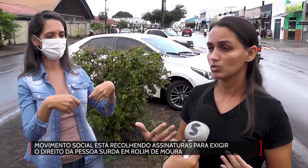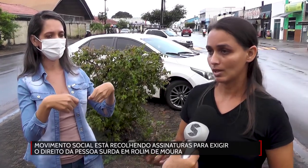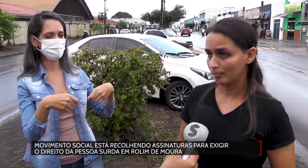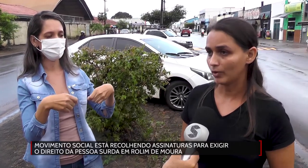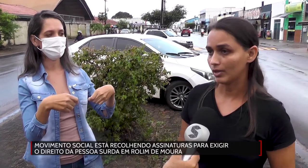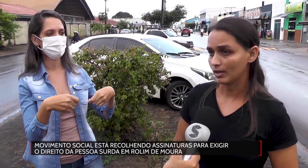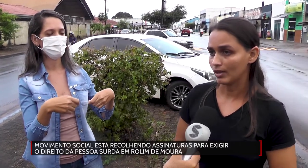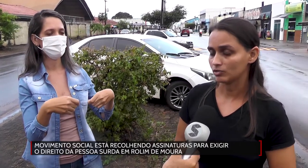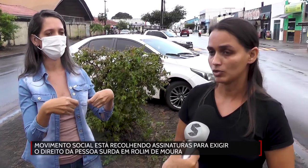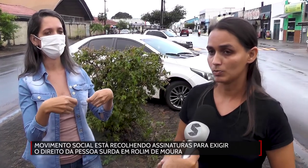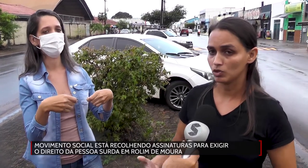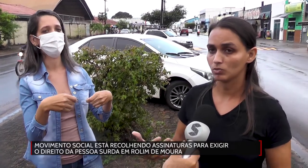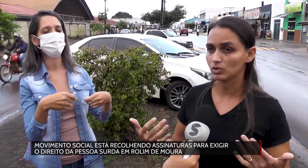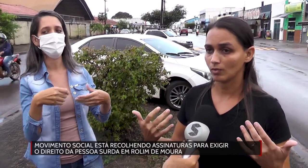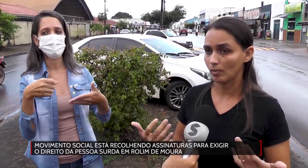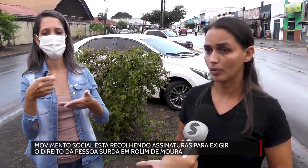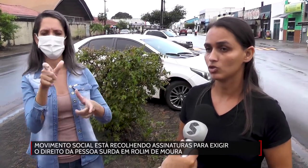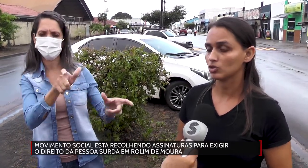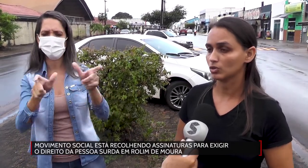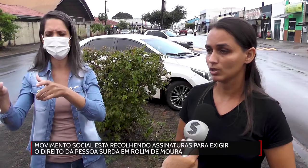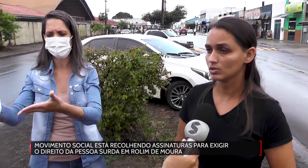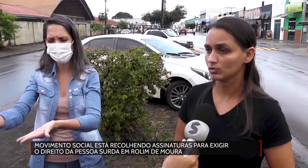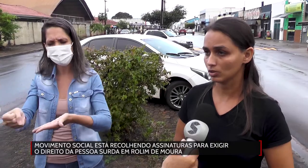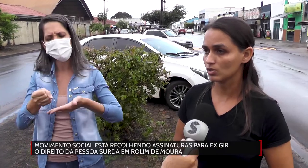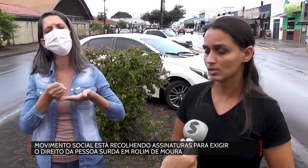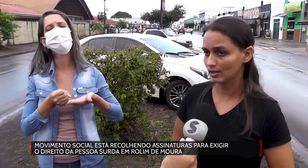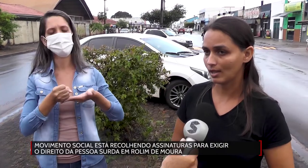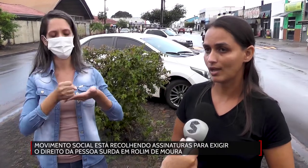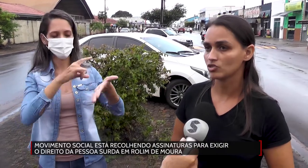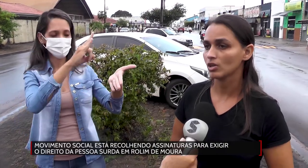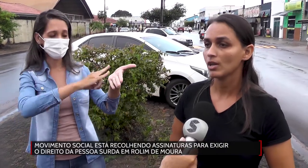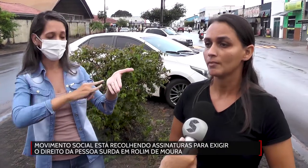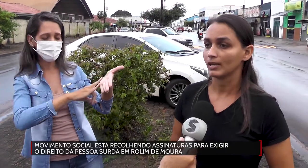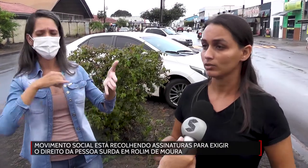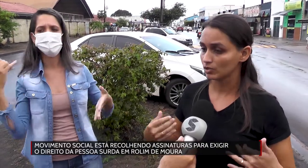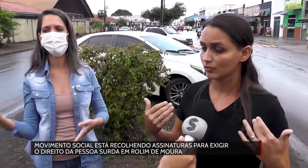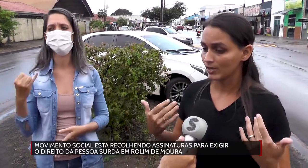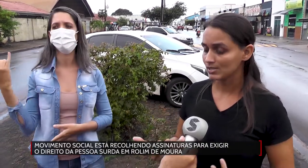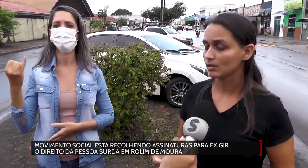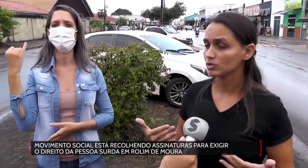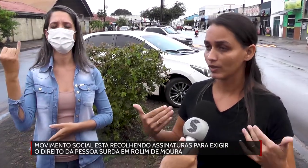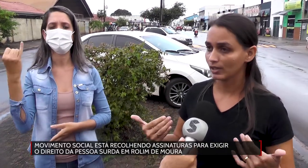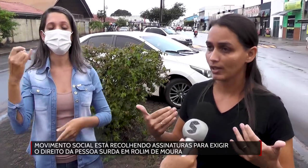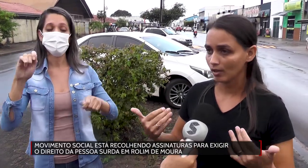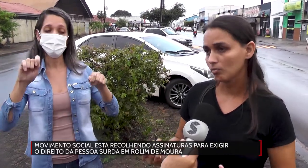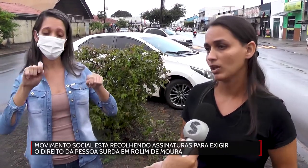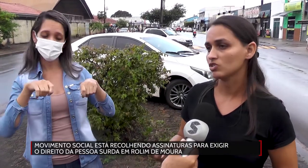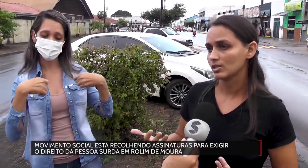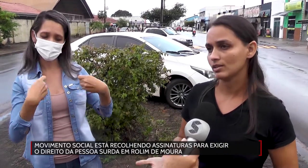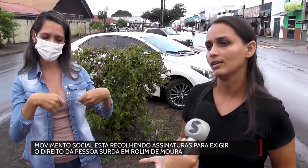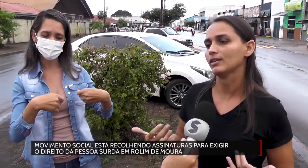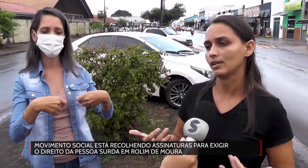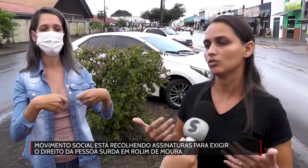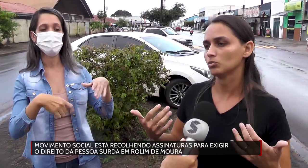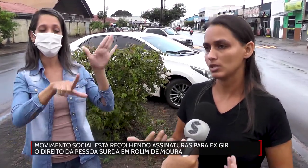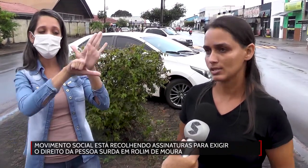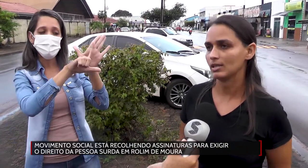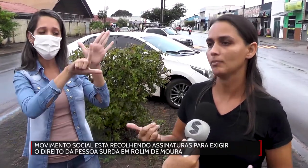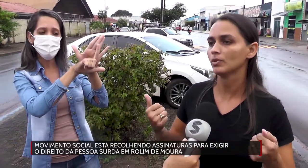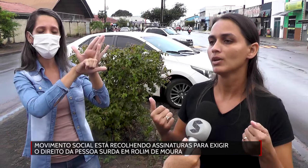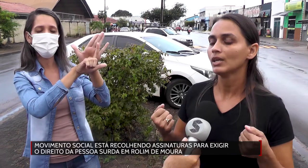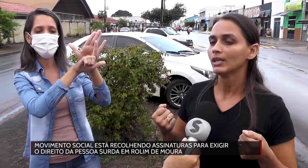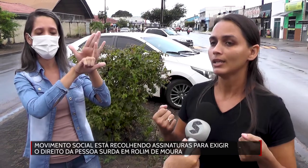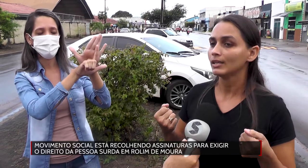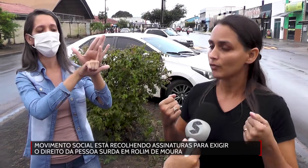todos apoiem, nós pedimos o apoio de toda a sociedade, pra que nós façamos valer realmente essa lei que tem no